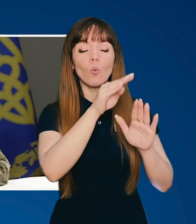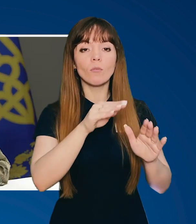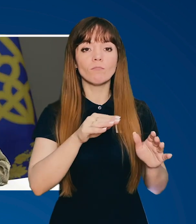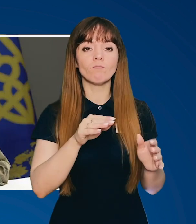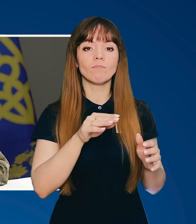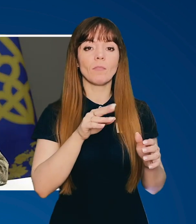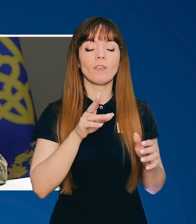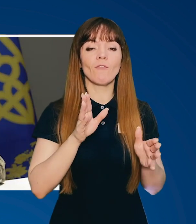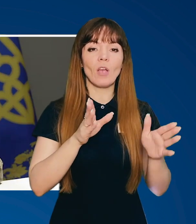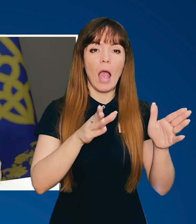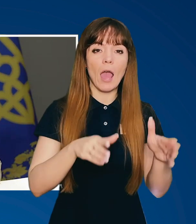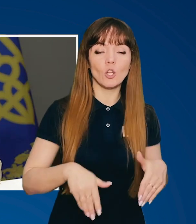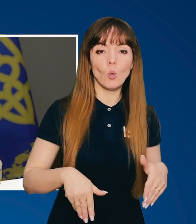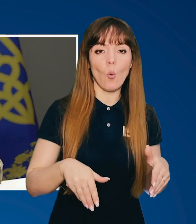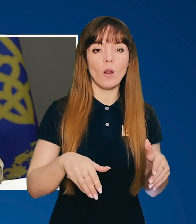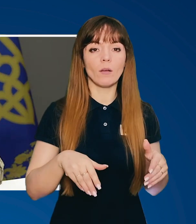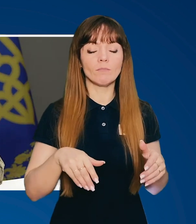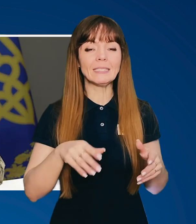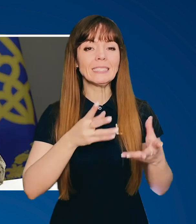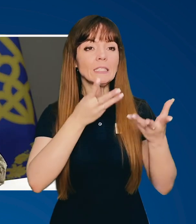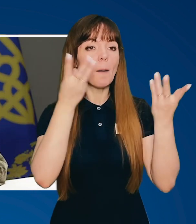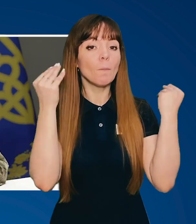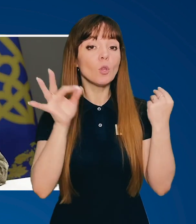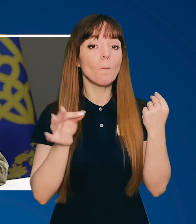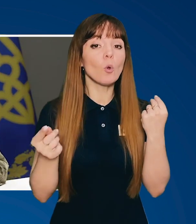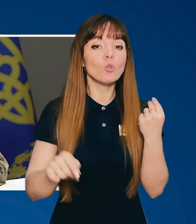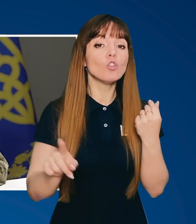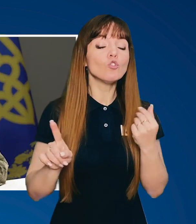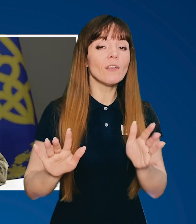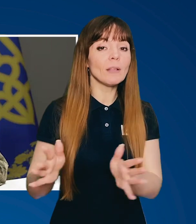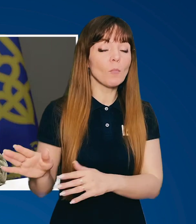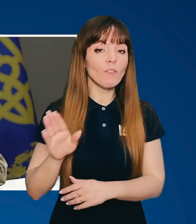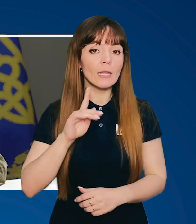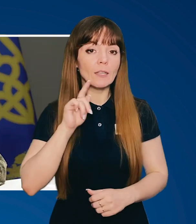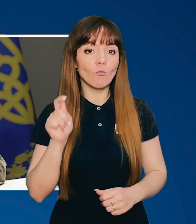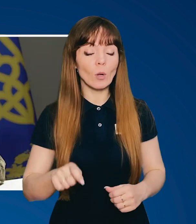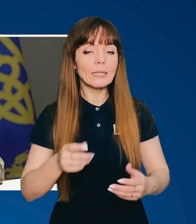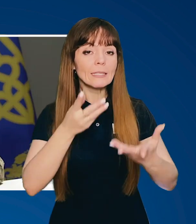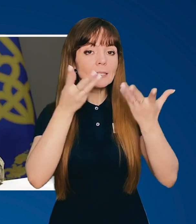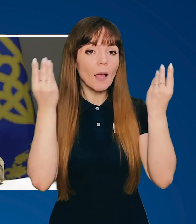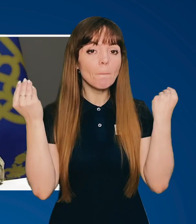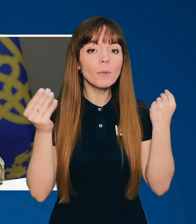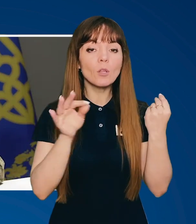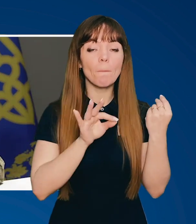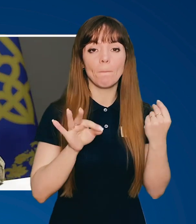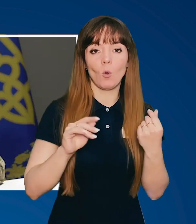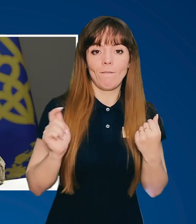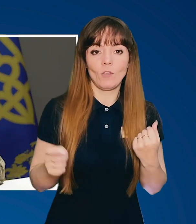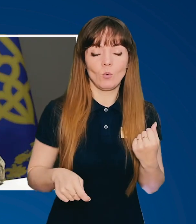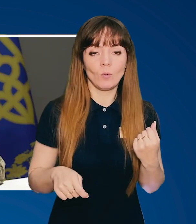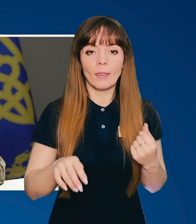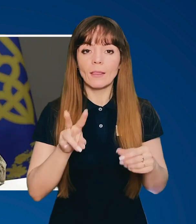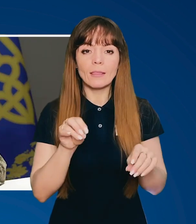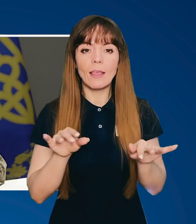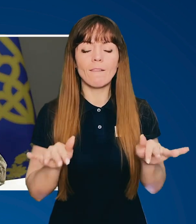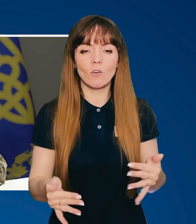бюрократичних коридорах забути про те, що відбувається в Україні. Забути про війну. Не